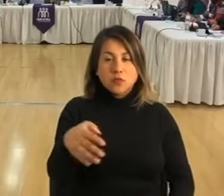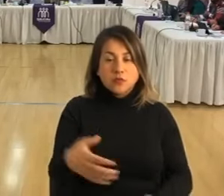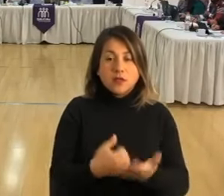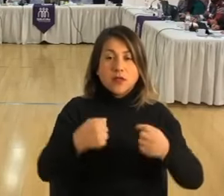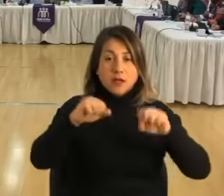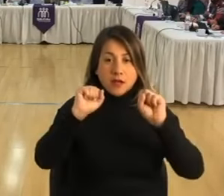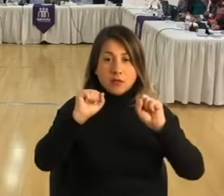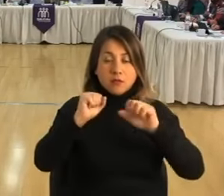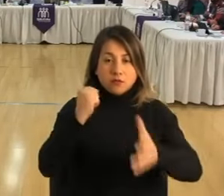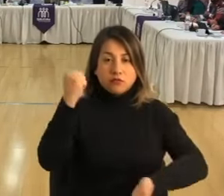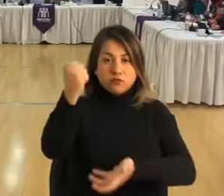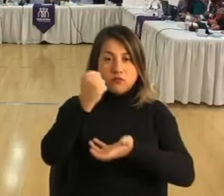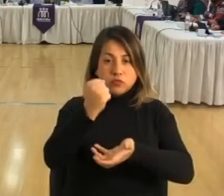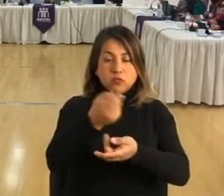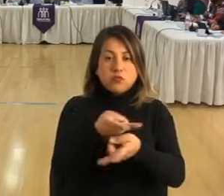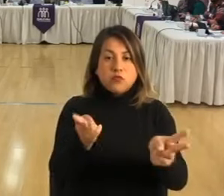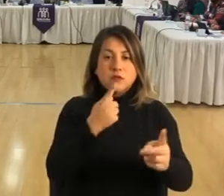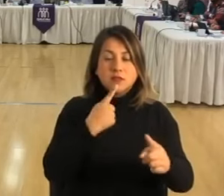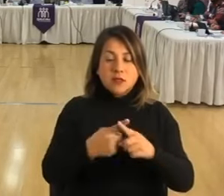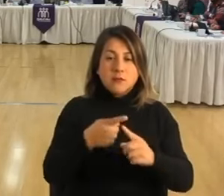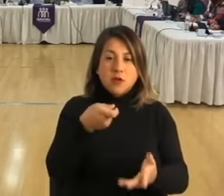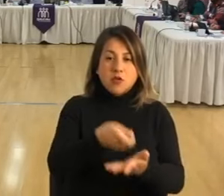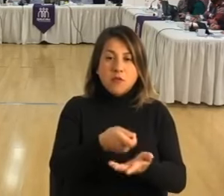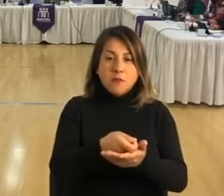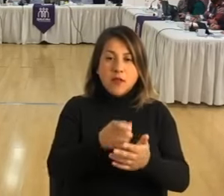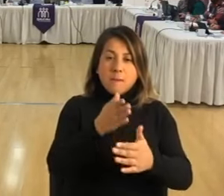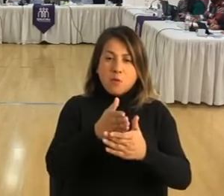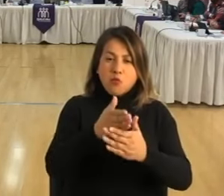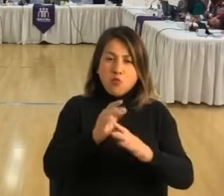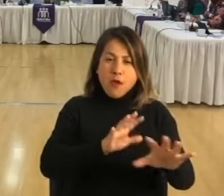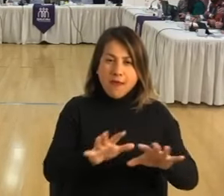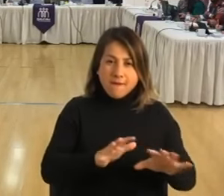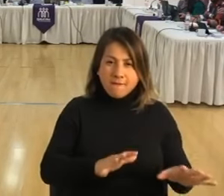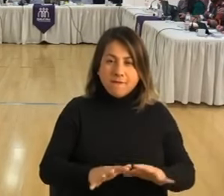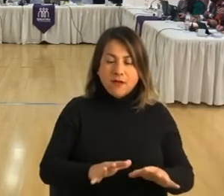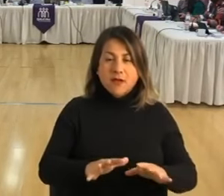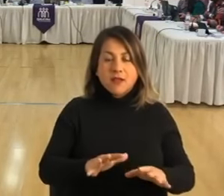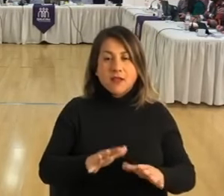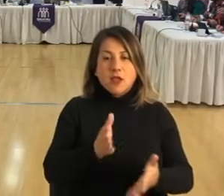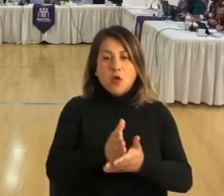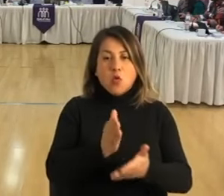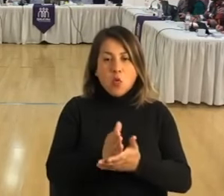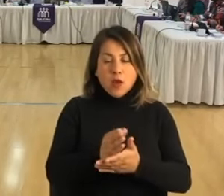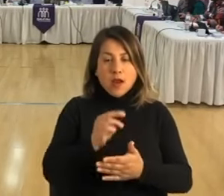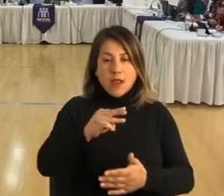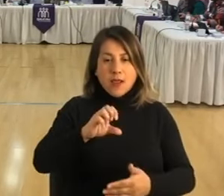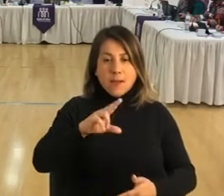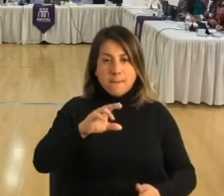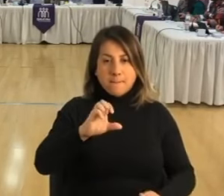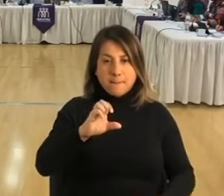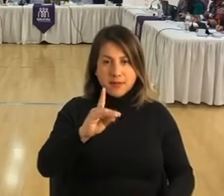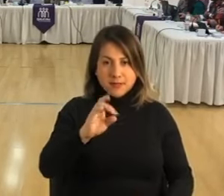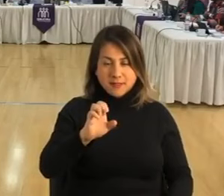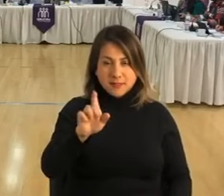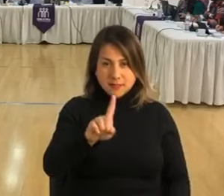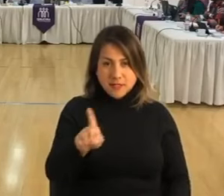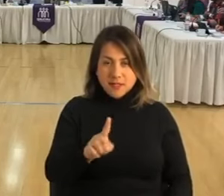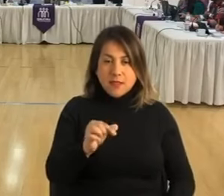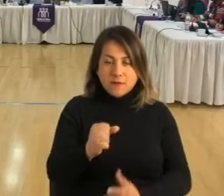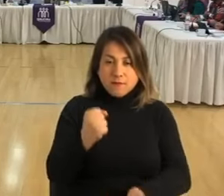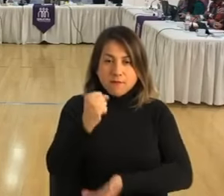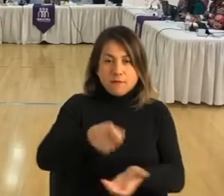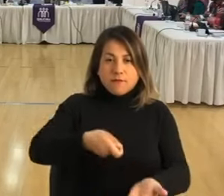se adjudicó la licitación pública en una adquisición de inmobiliario para prebásica y básica de la Escuela de Mercedes Fontanilla de Carrera, con